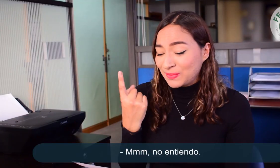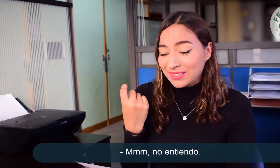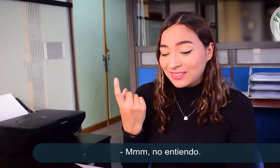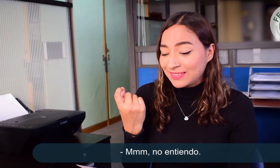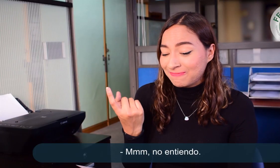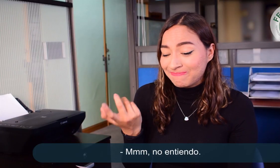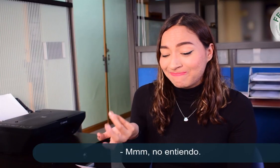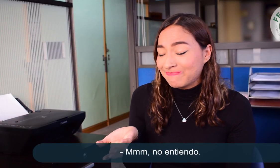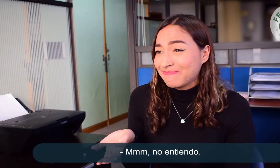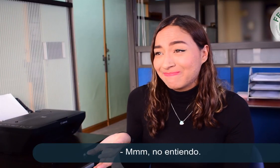No entiendo.